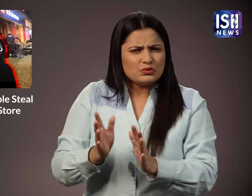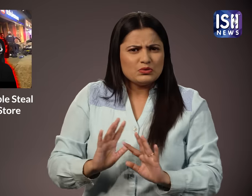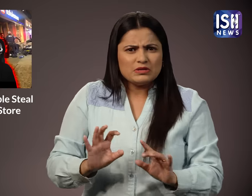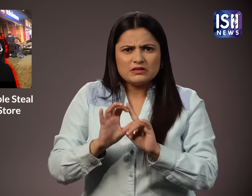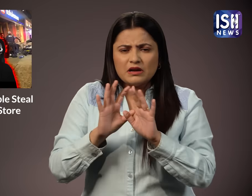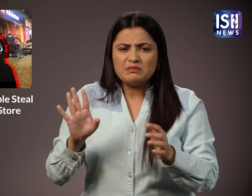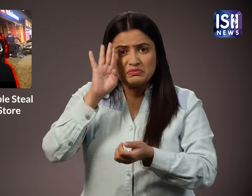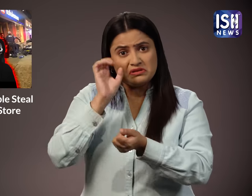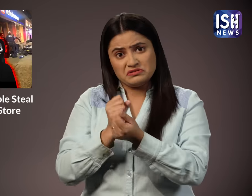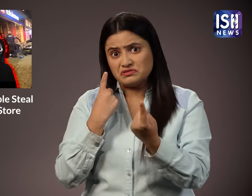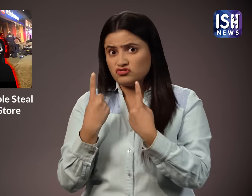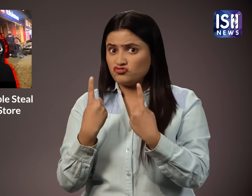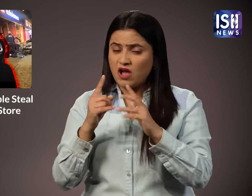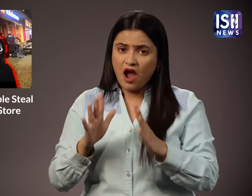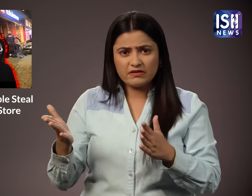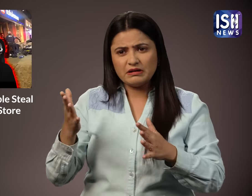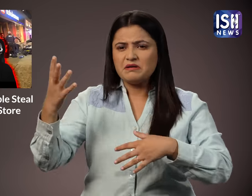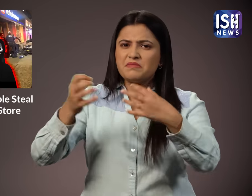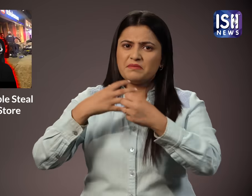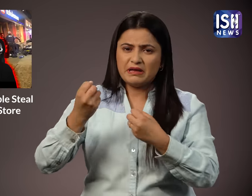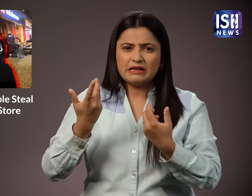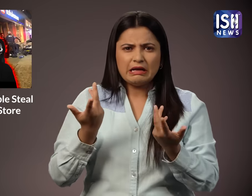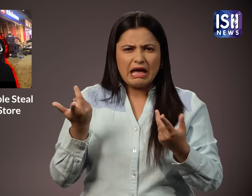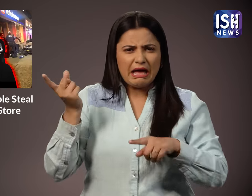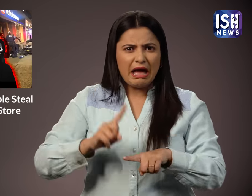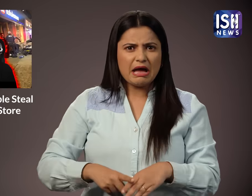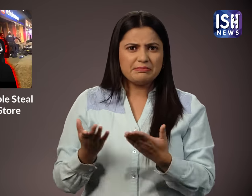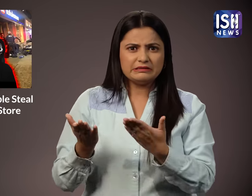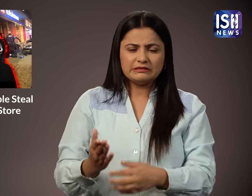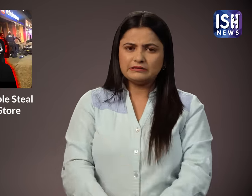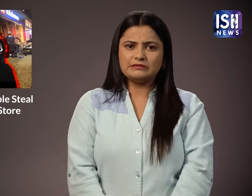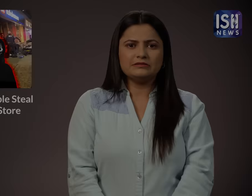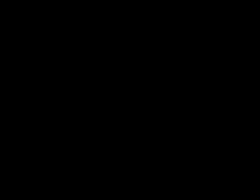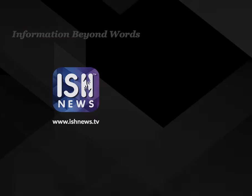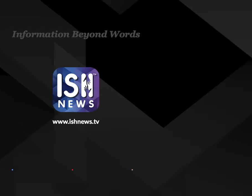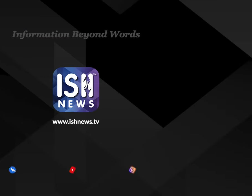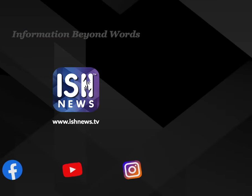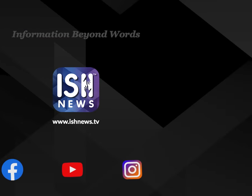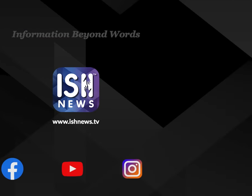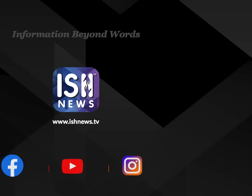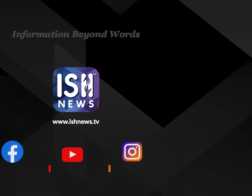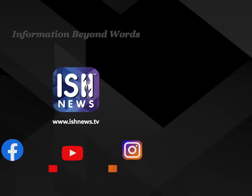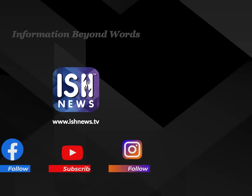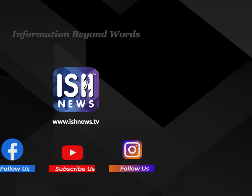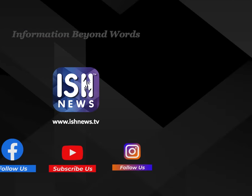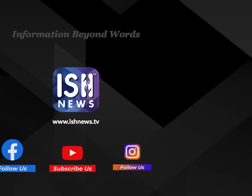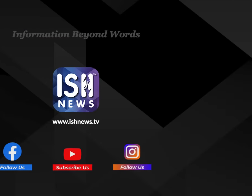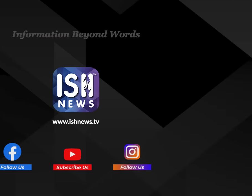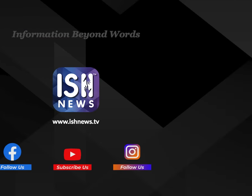हाला कि पुलिस ने कुछ उत्पत बरामत कर लिये लेकिन इस घटना ने सभी को हैरान कर दिया झालाओ मुटन कर देते बादेल्ट आप ँटना